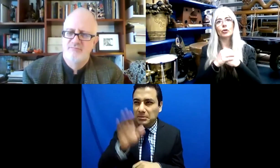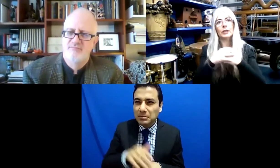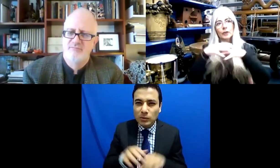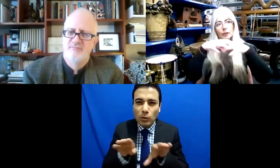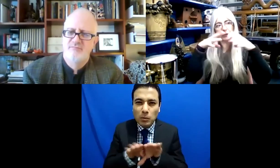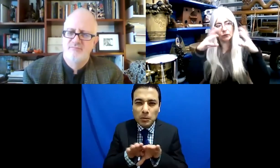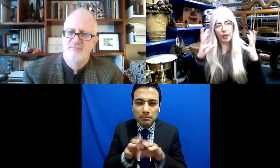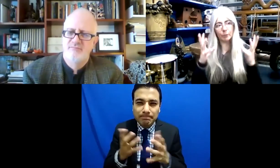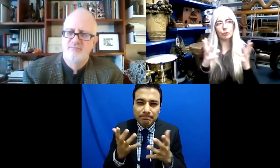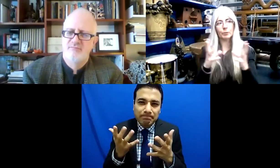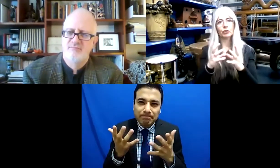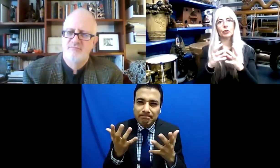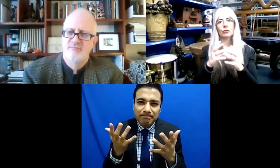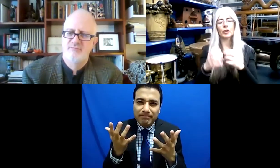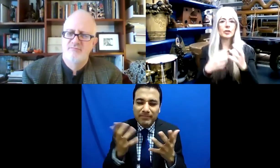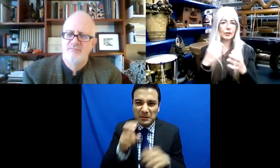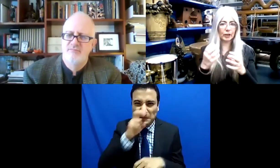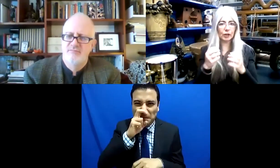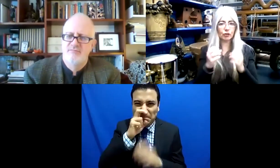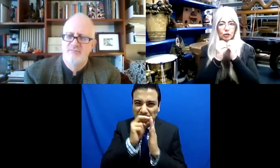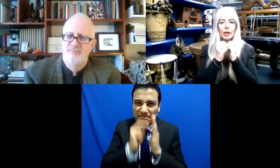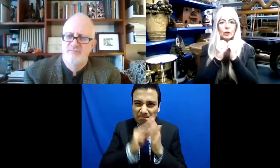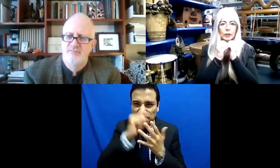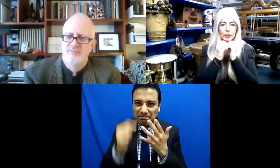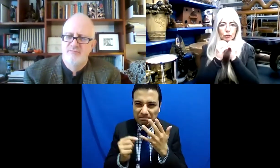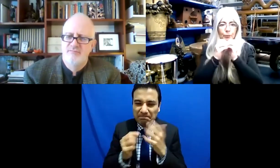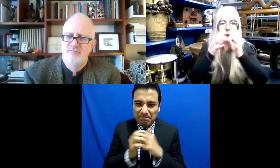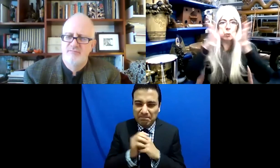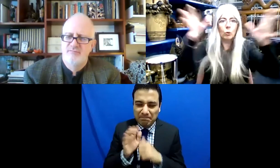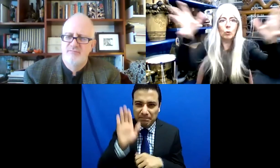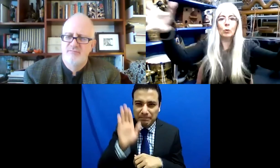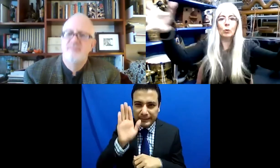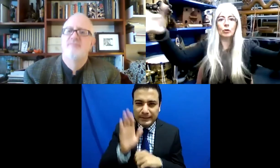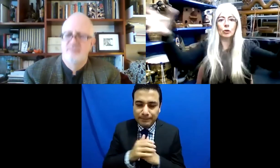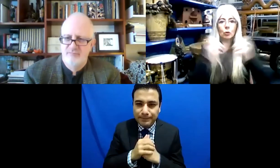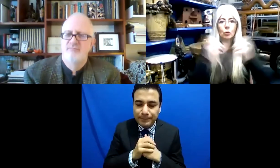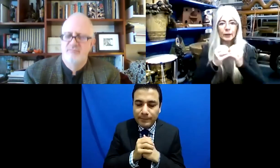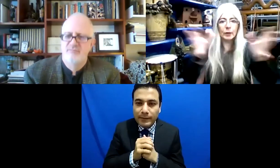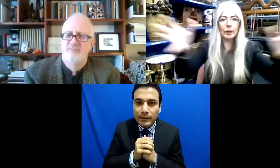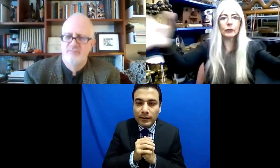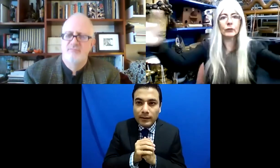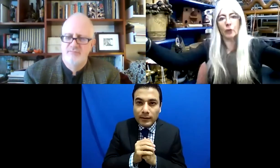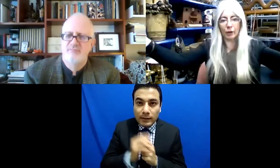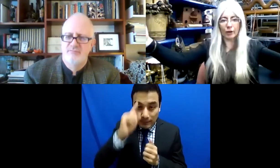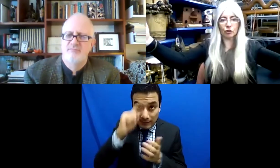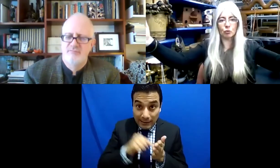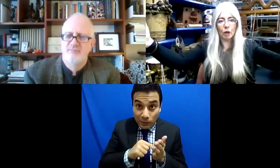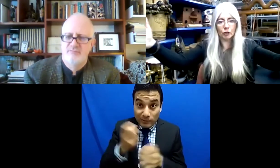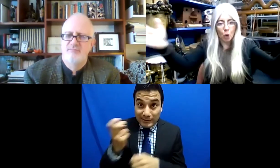de casilla. Y creo que estos, estas escuelas